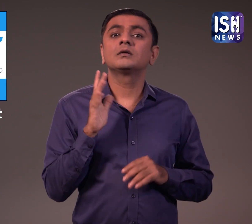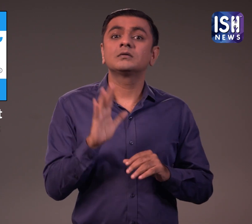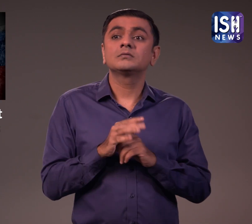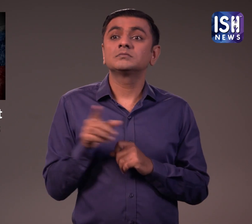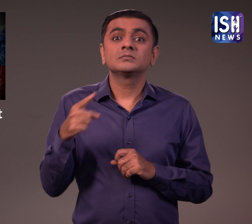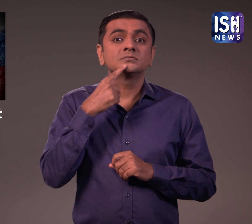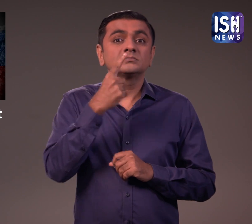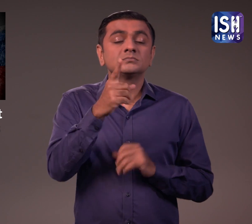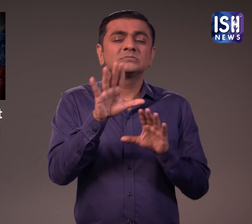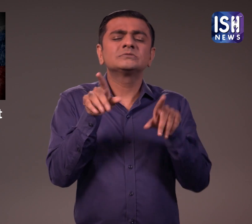के लिए